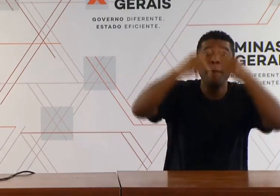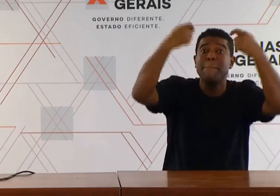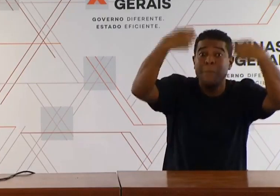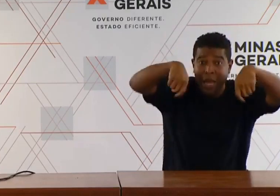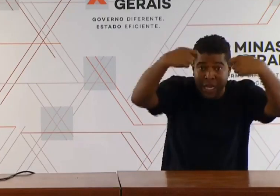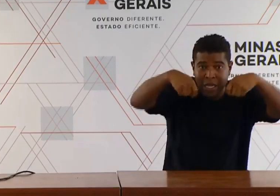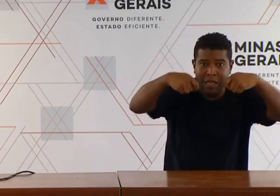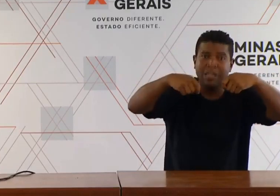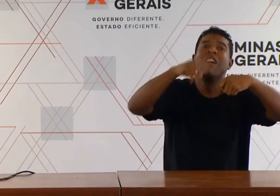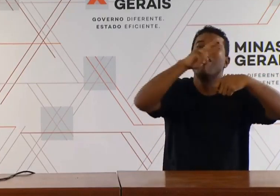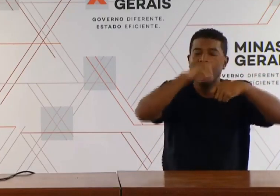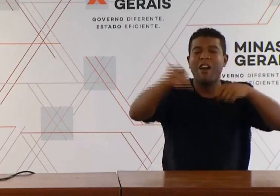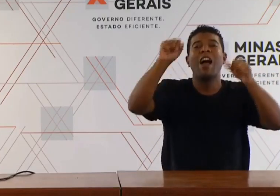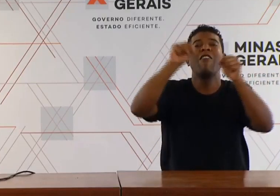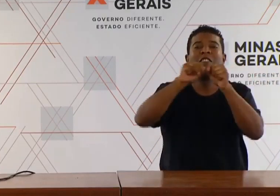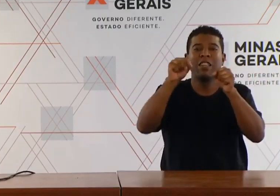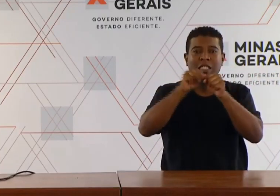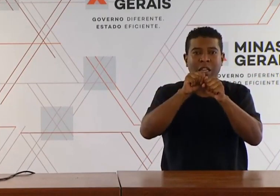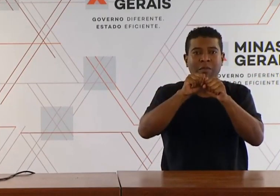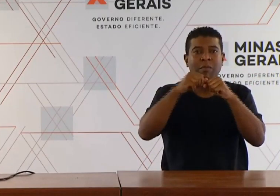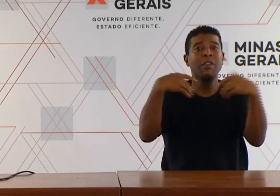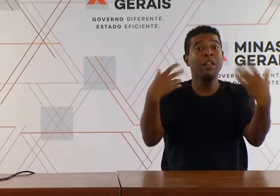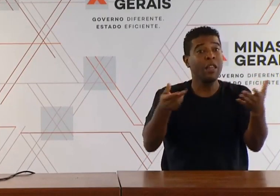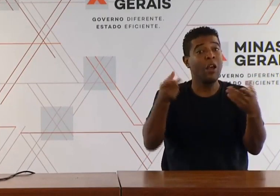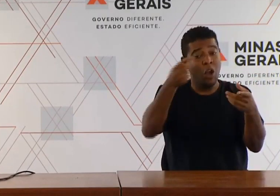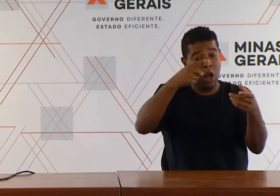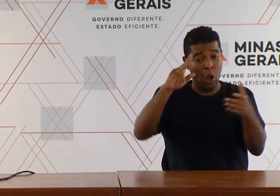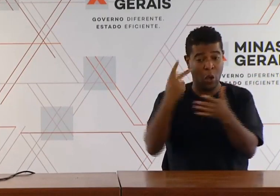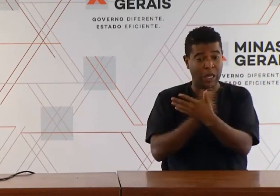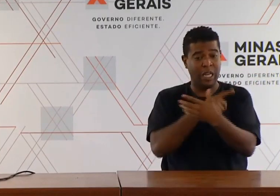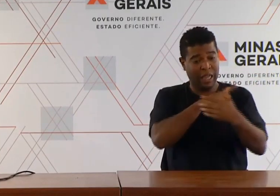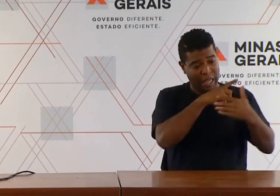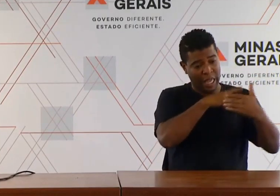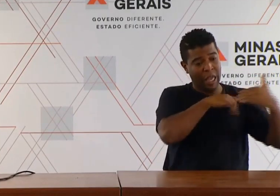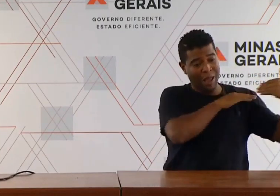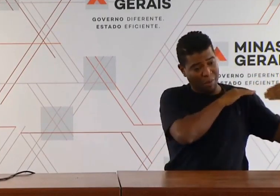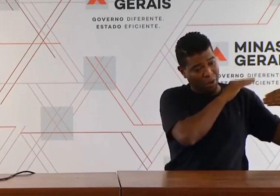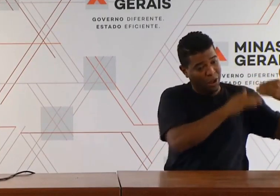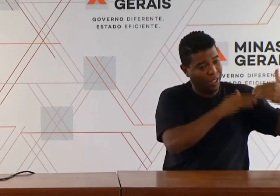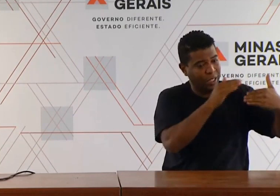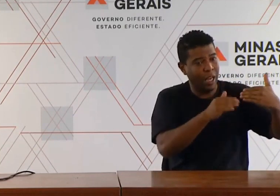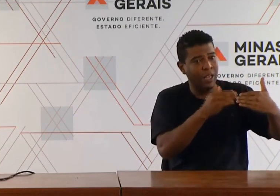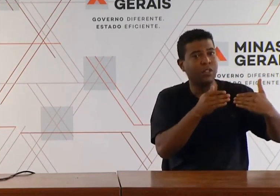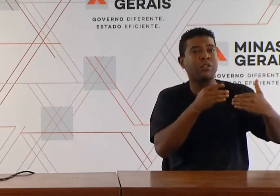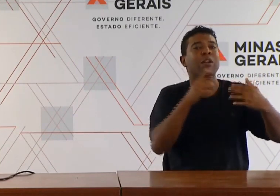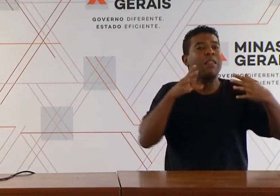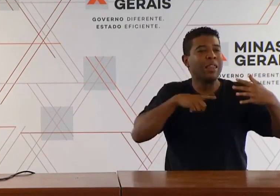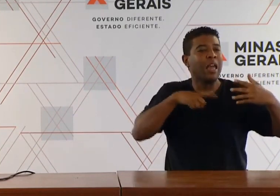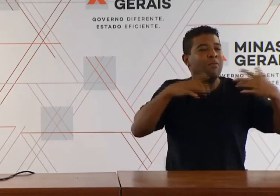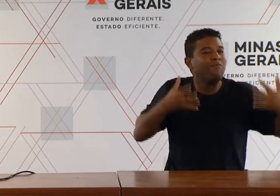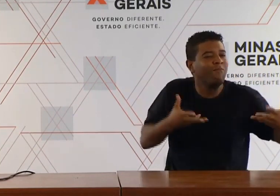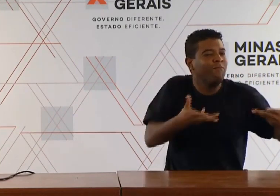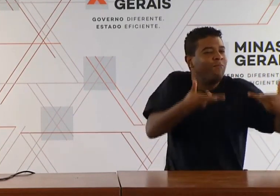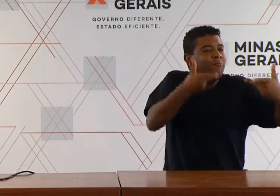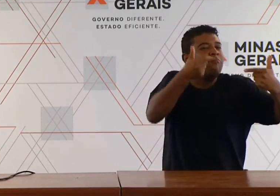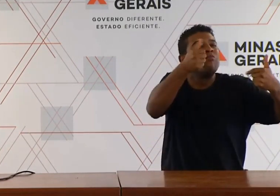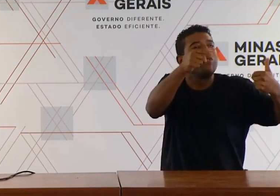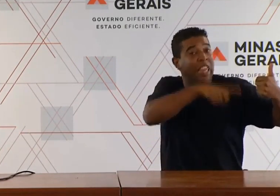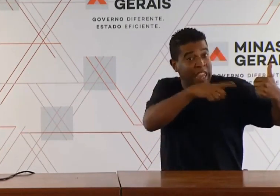cuidadosa, mas muito ágil. Então, a gente sabe que sempre pode melhorar. Eu acho que é esse cuidado